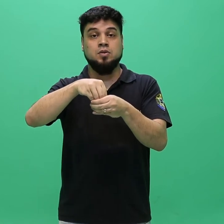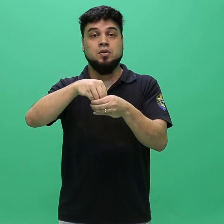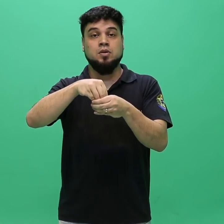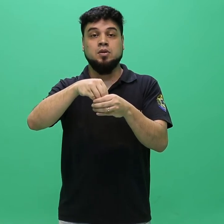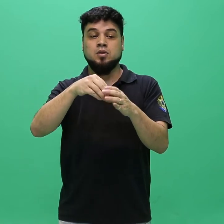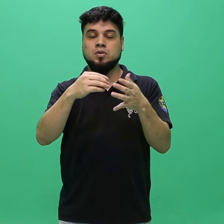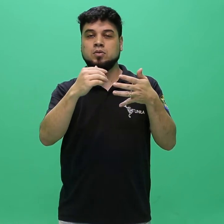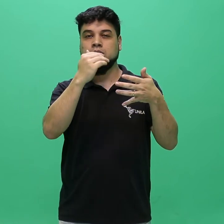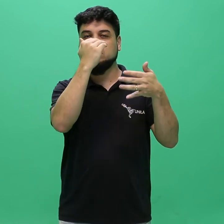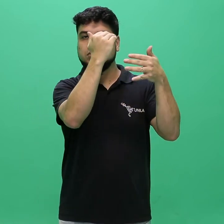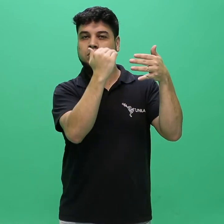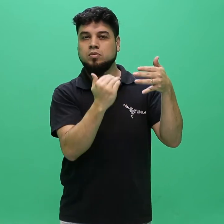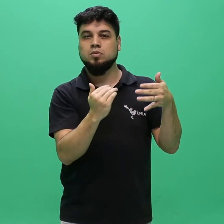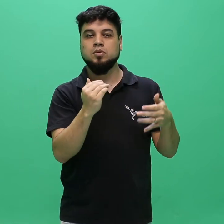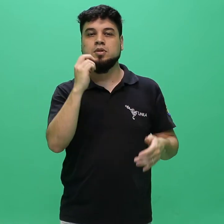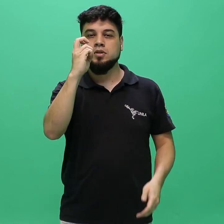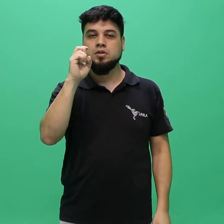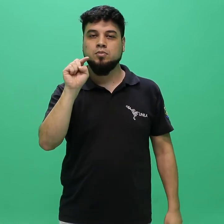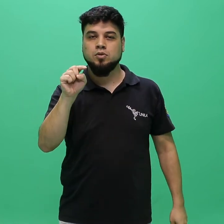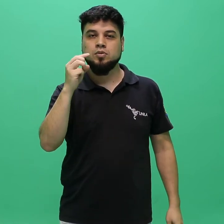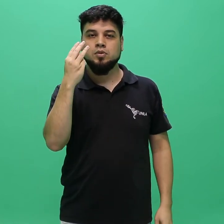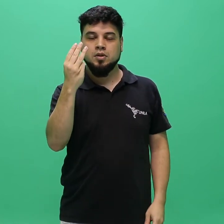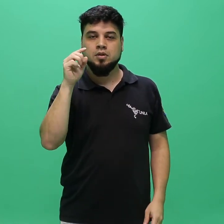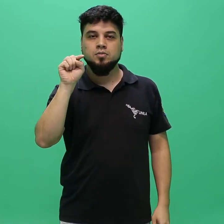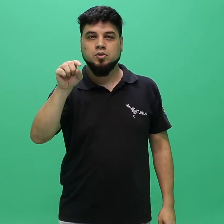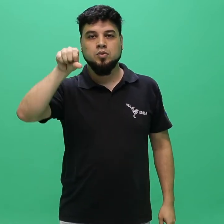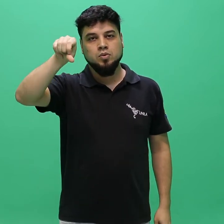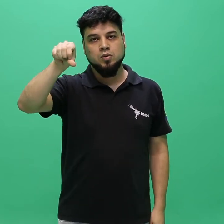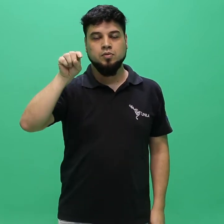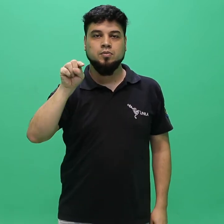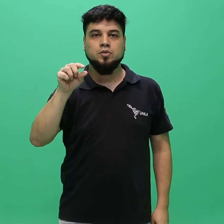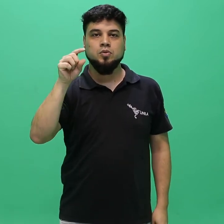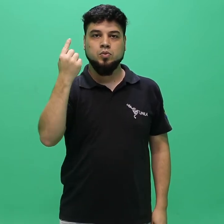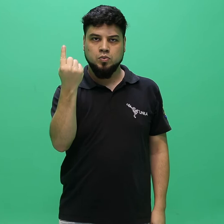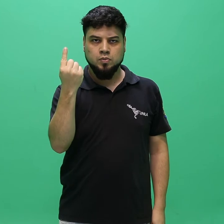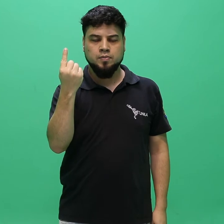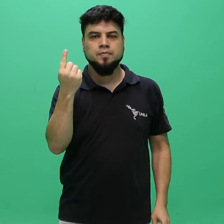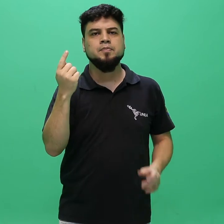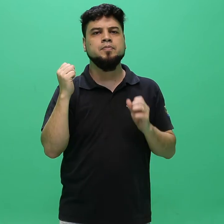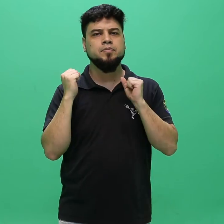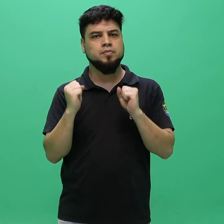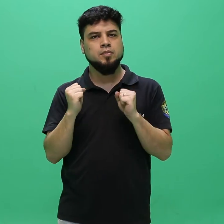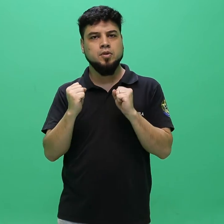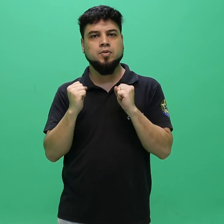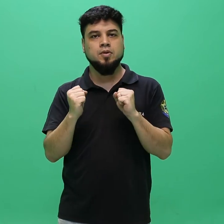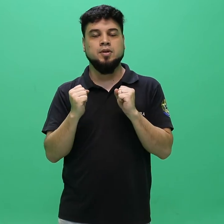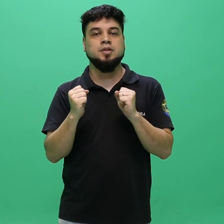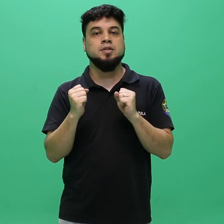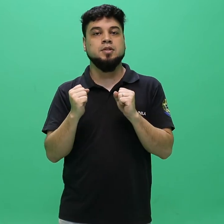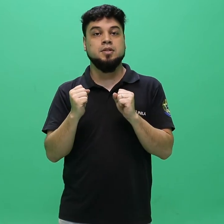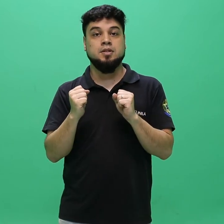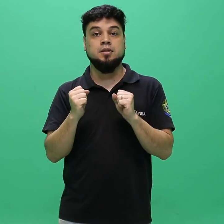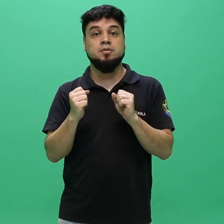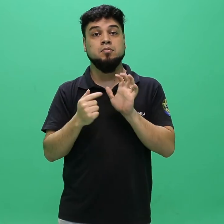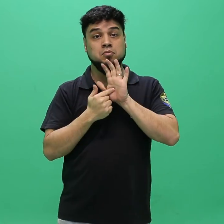.9.1. Poderão ser certificadas por meio de